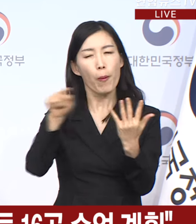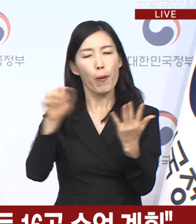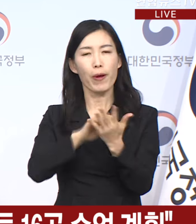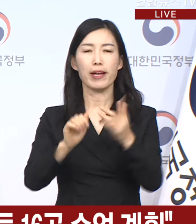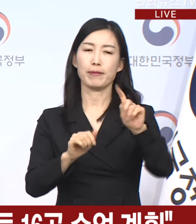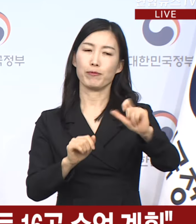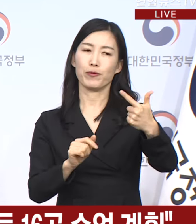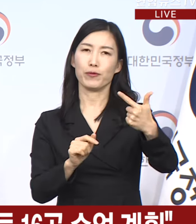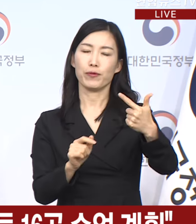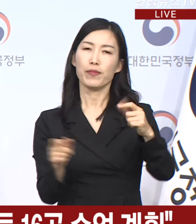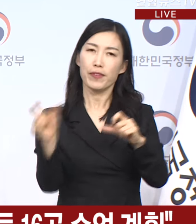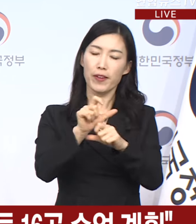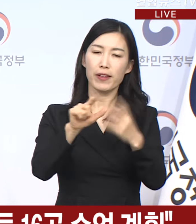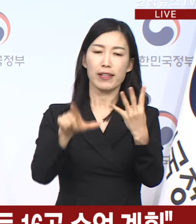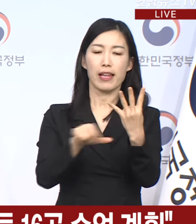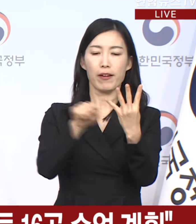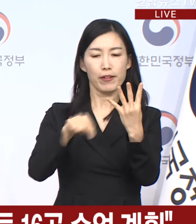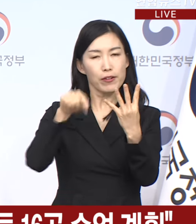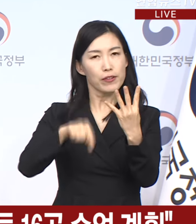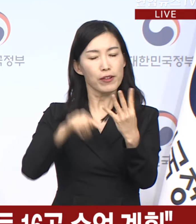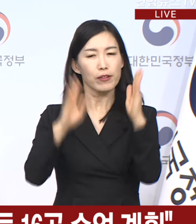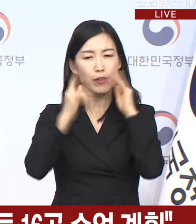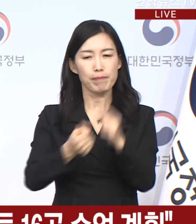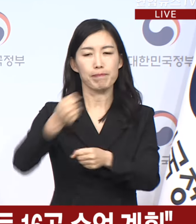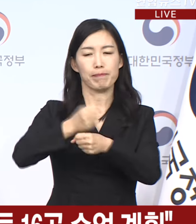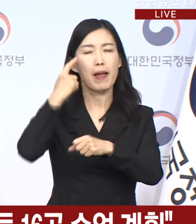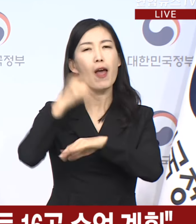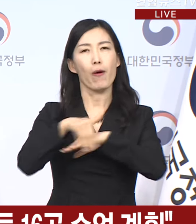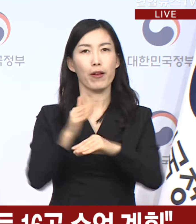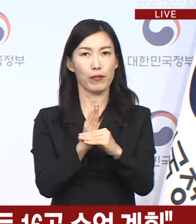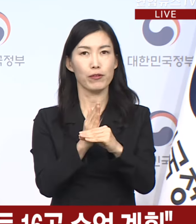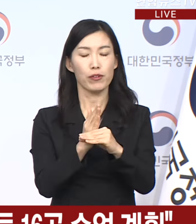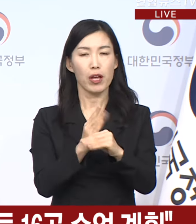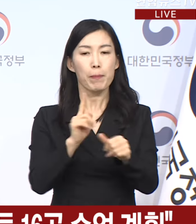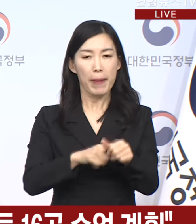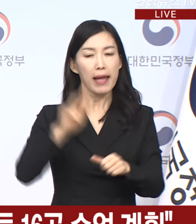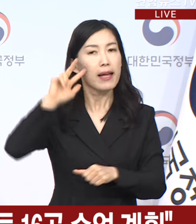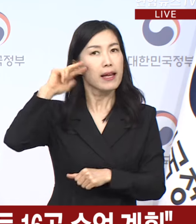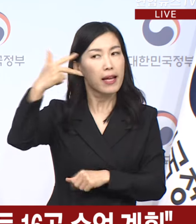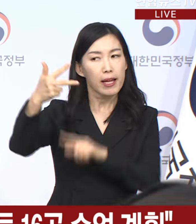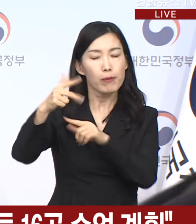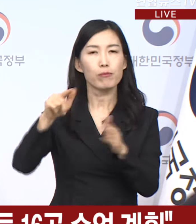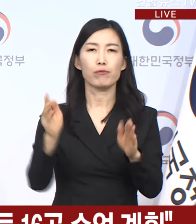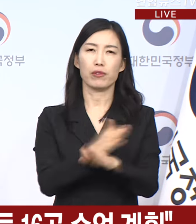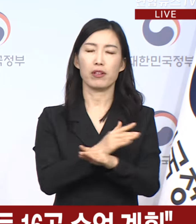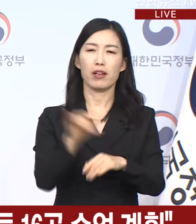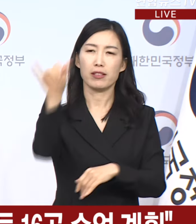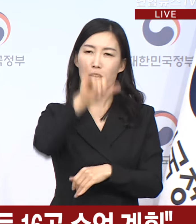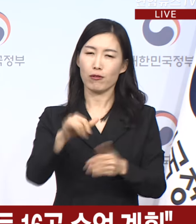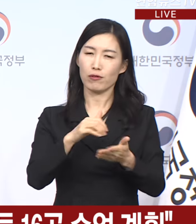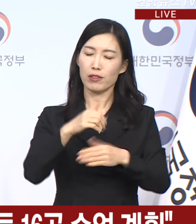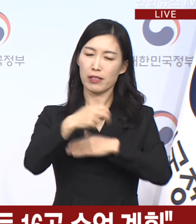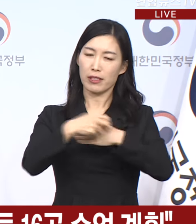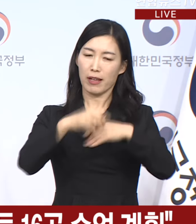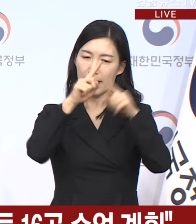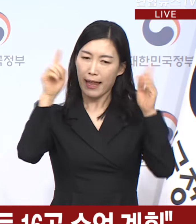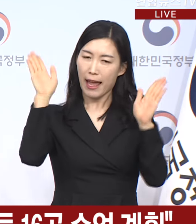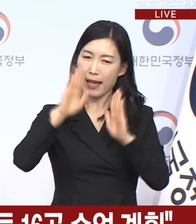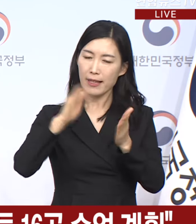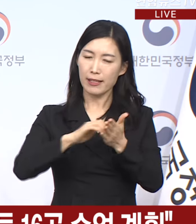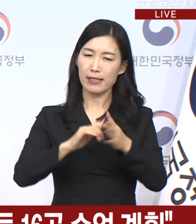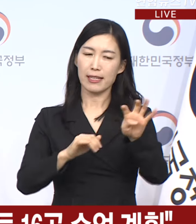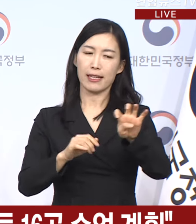대학이 수업 운영을 계획하고 있습니다. 이에 다음 주부터는 총 40개 의과대학 중